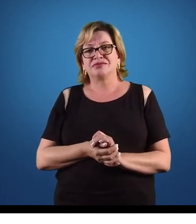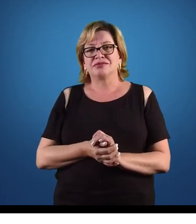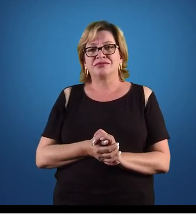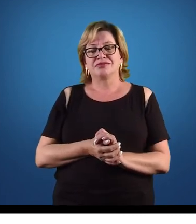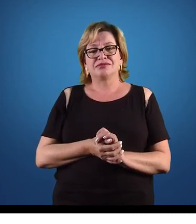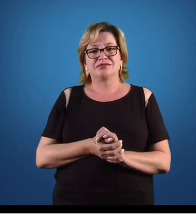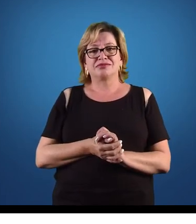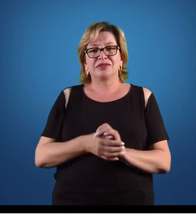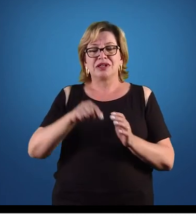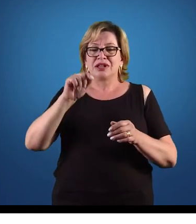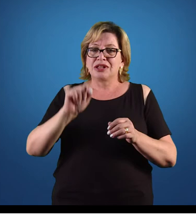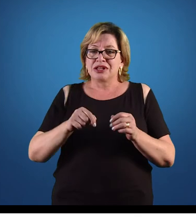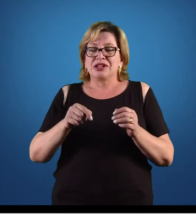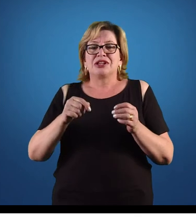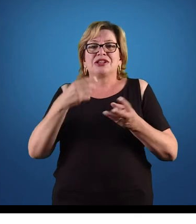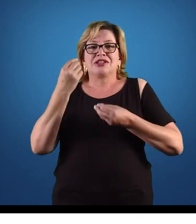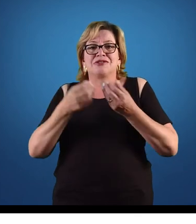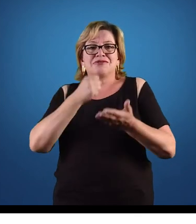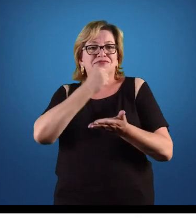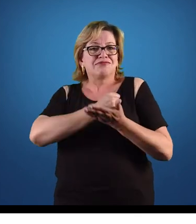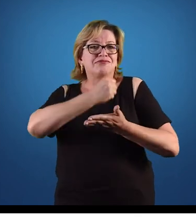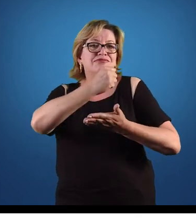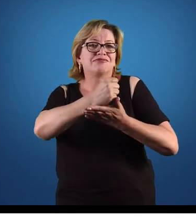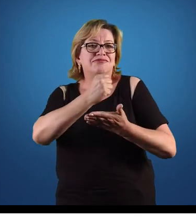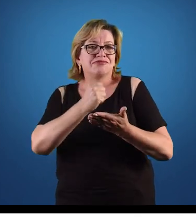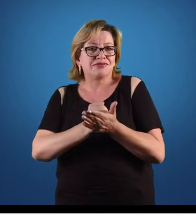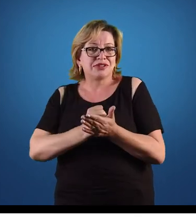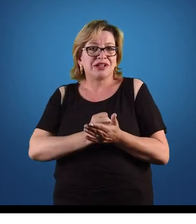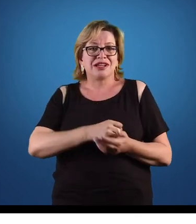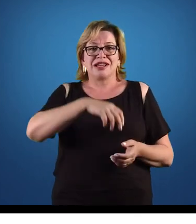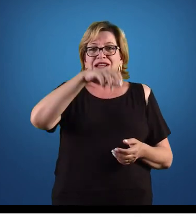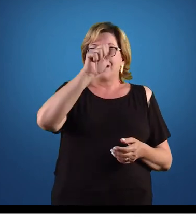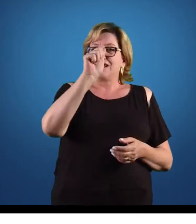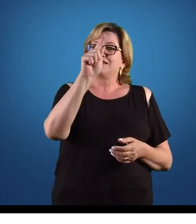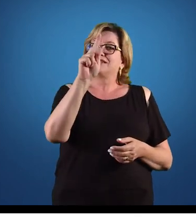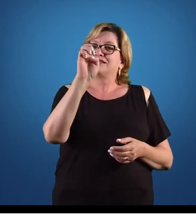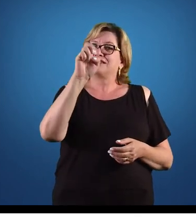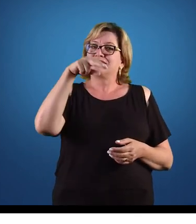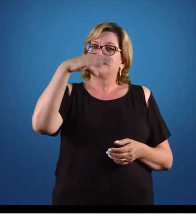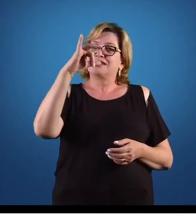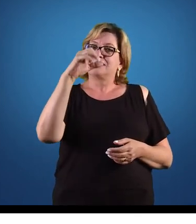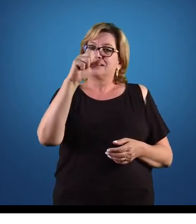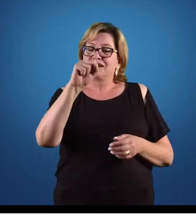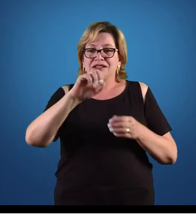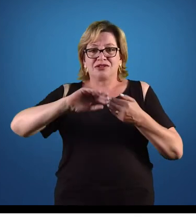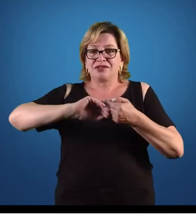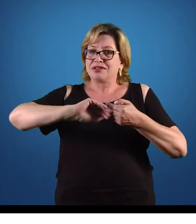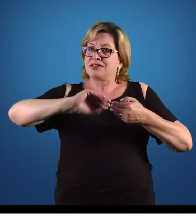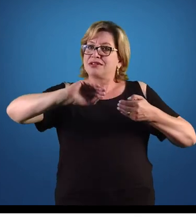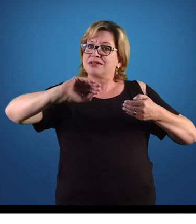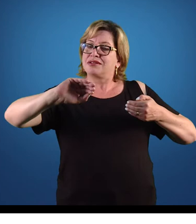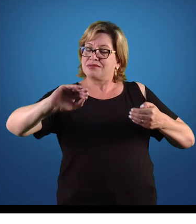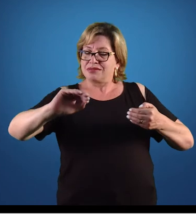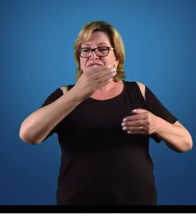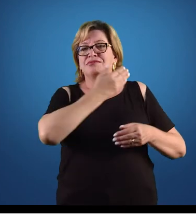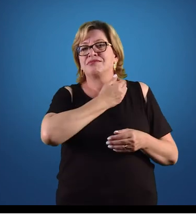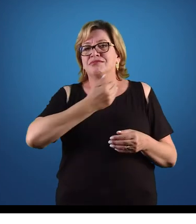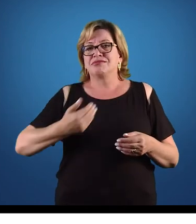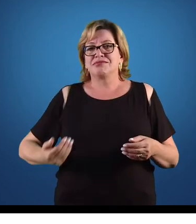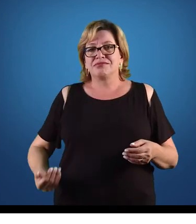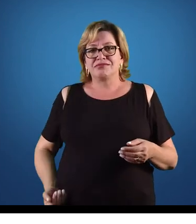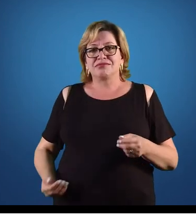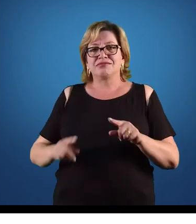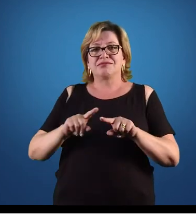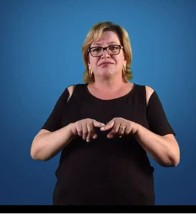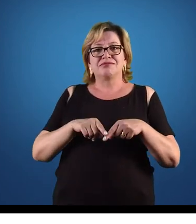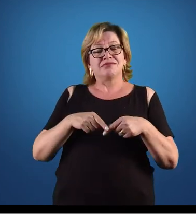No papel, essas agências reguladoras estão desvinculadas do poder político. Mas,